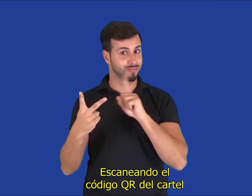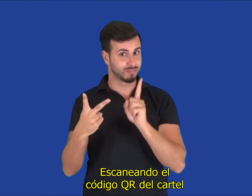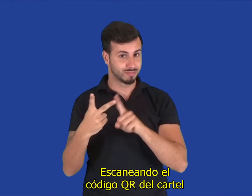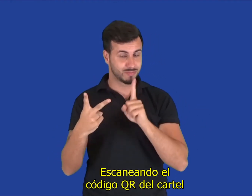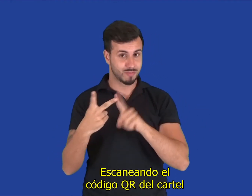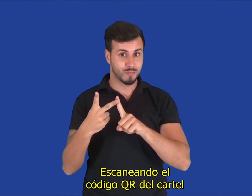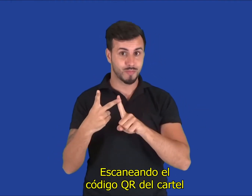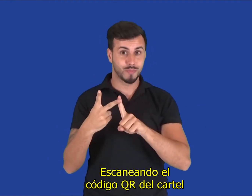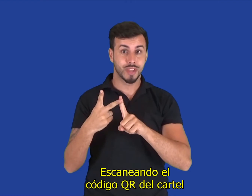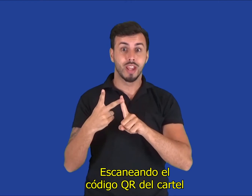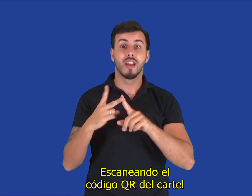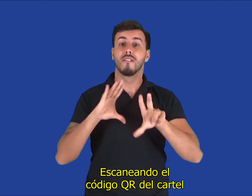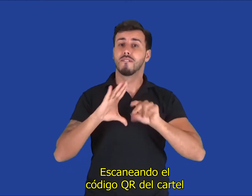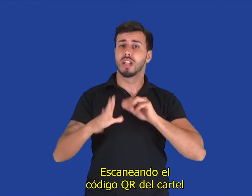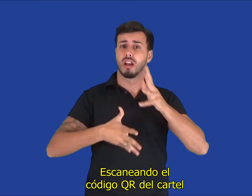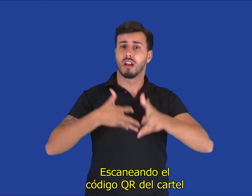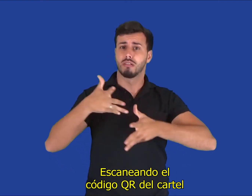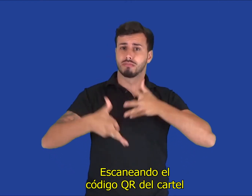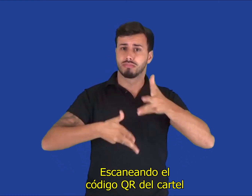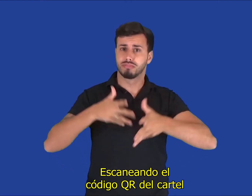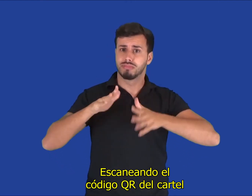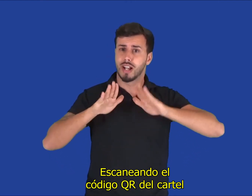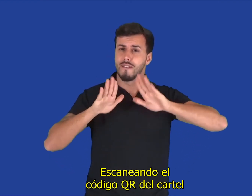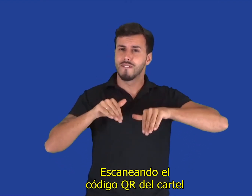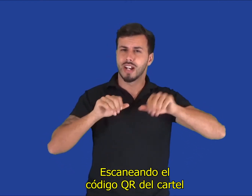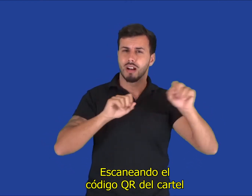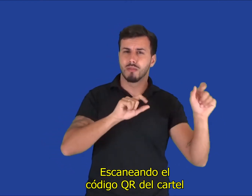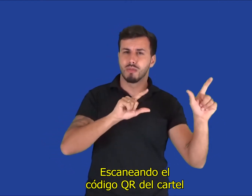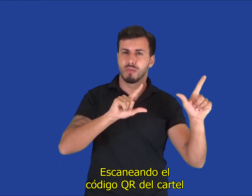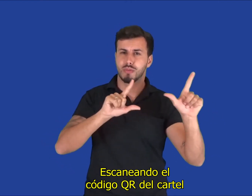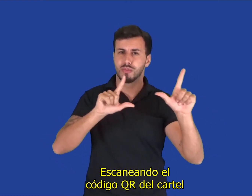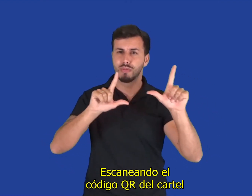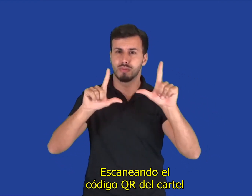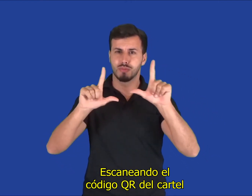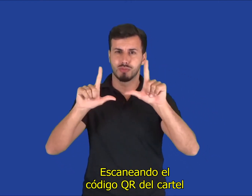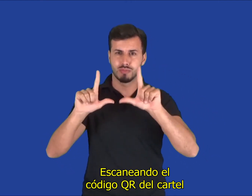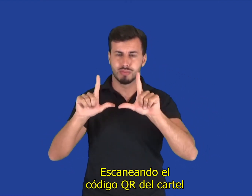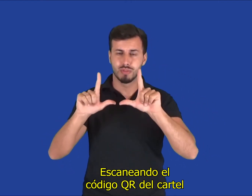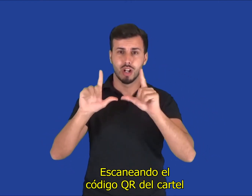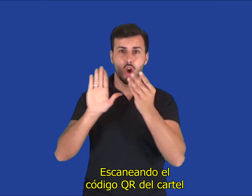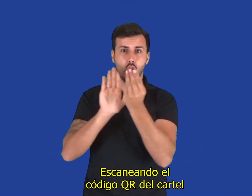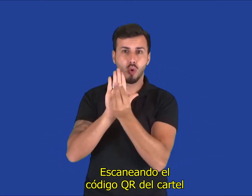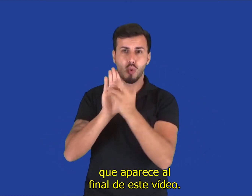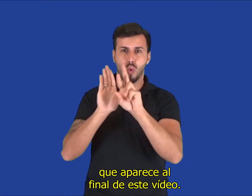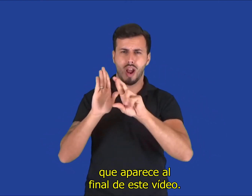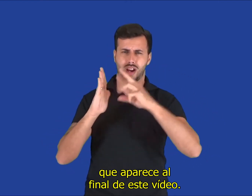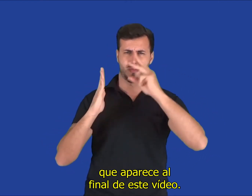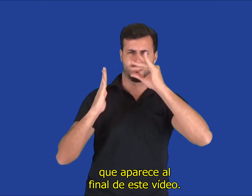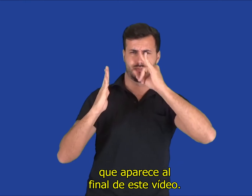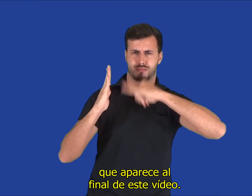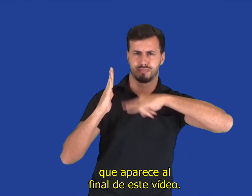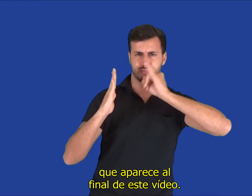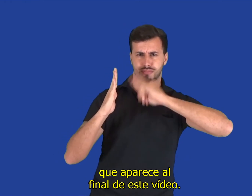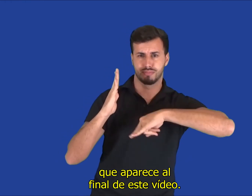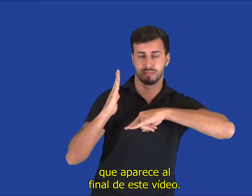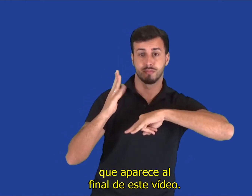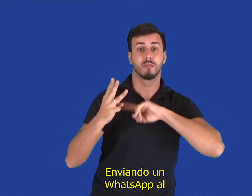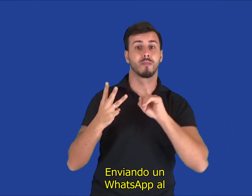en la descripción. Escaneando el código QR del cartel que aparece al final de este vídeo.